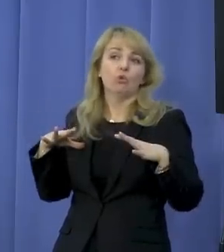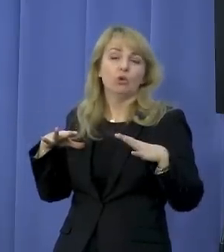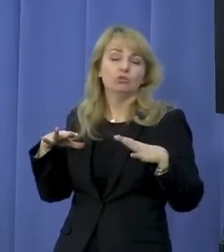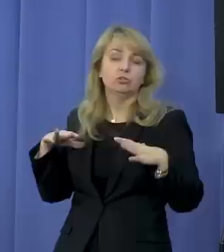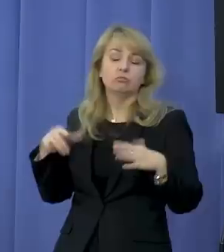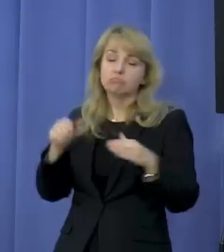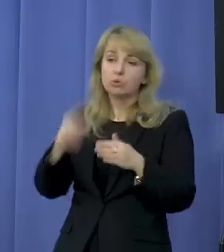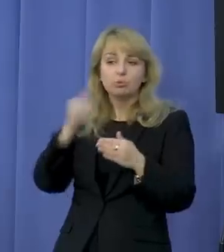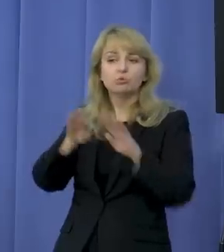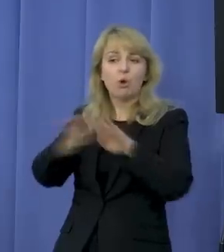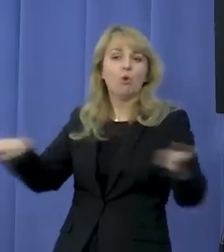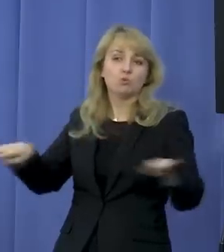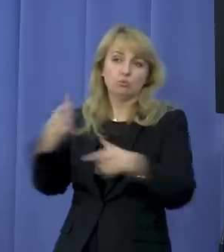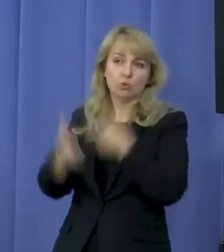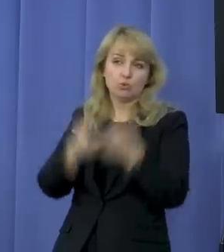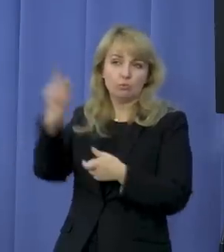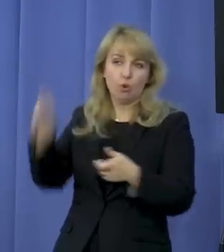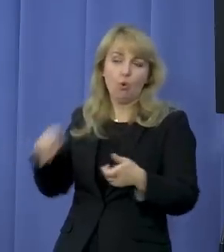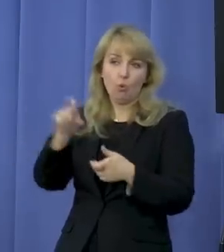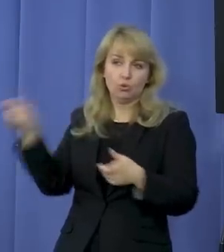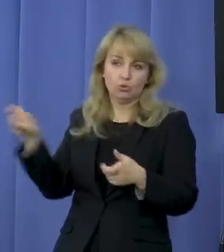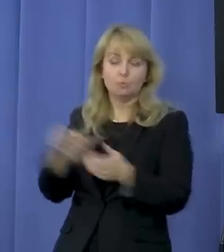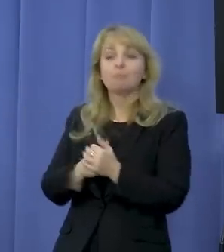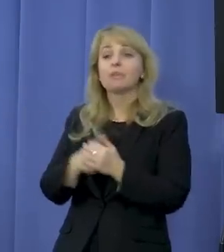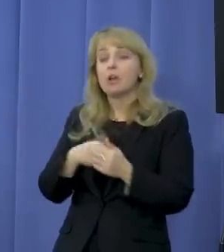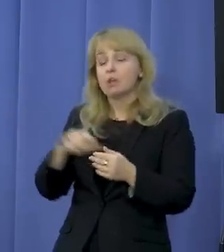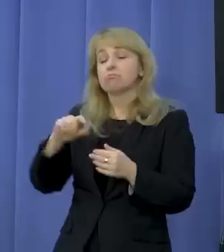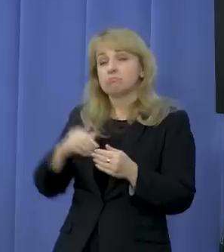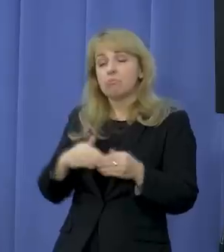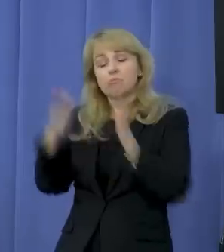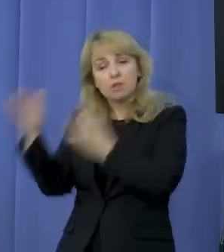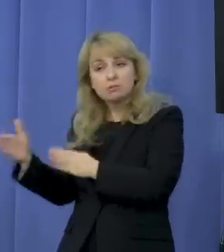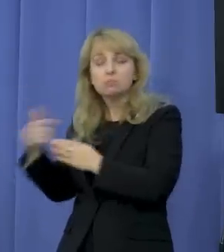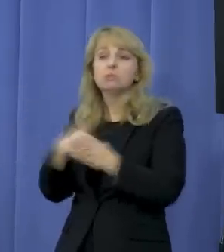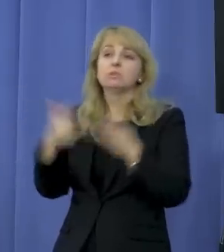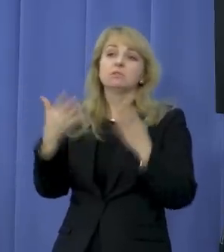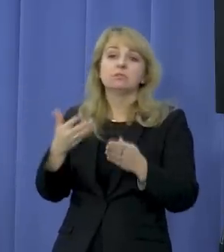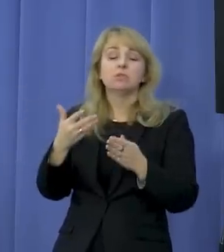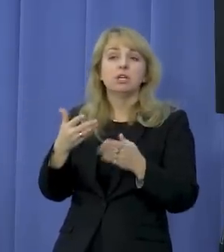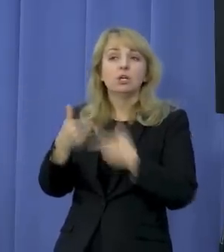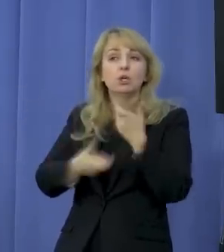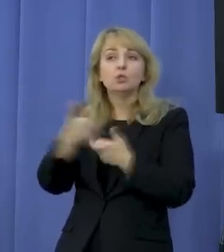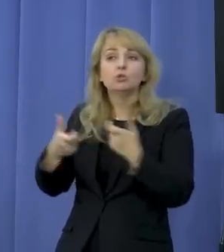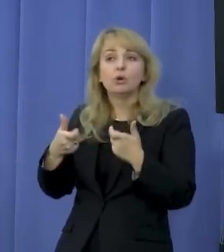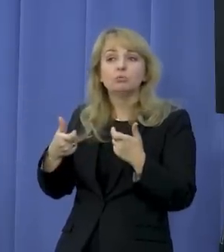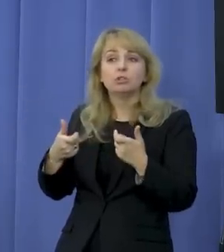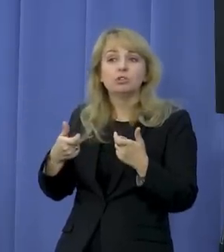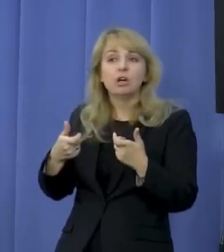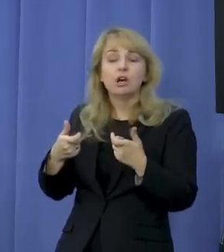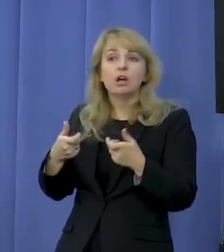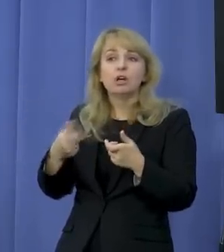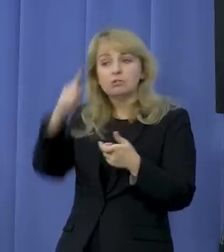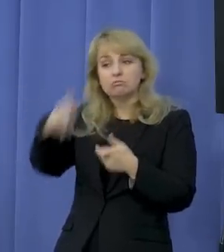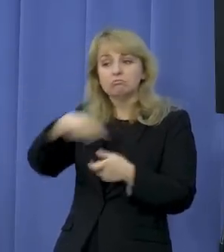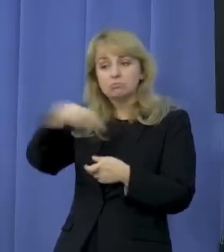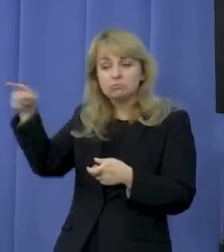Kolejnym bardzo ważnym aspektem tych zmian, które proponujemy jest zaprzestanie finansowania